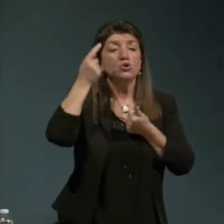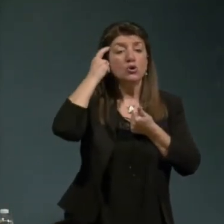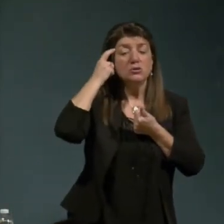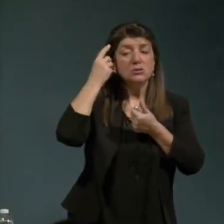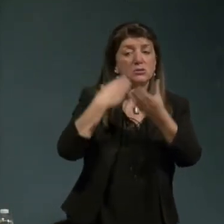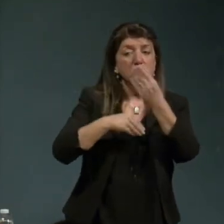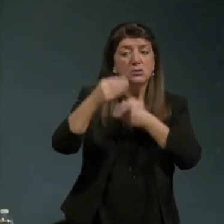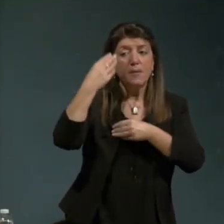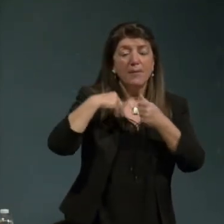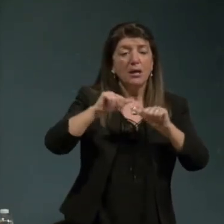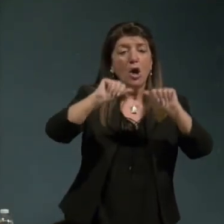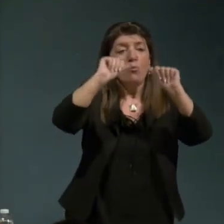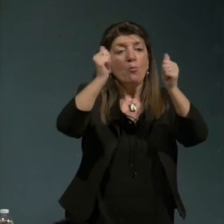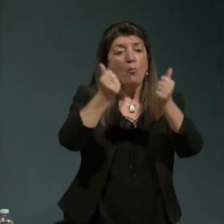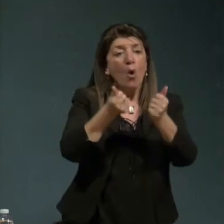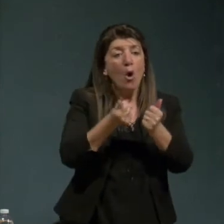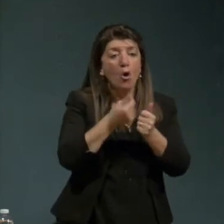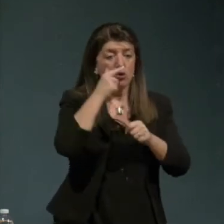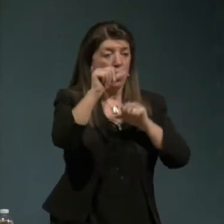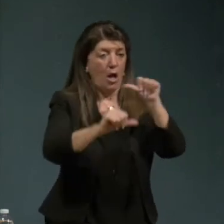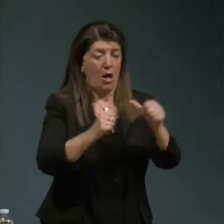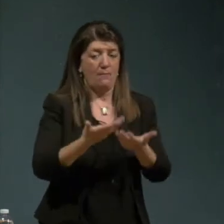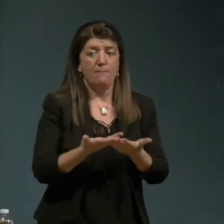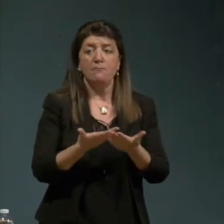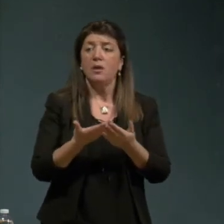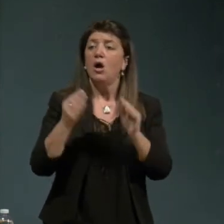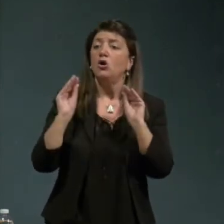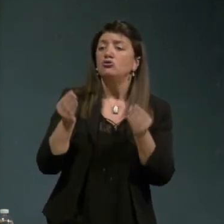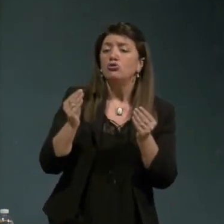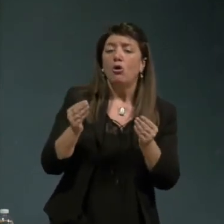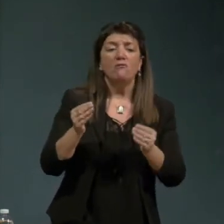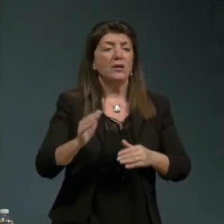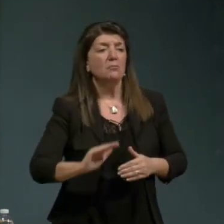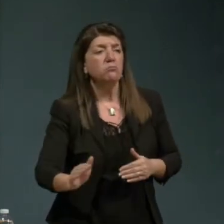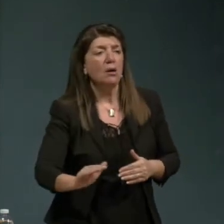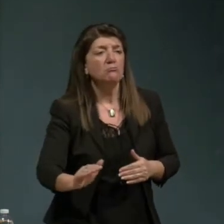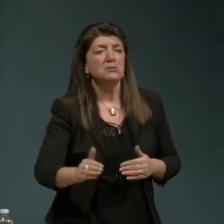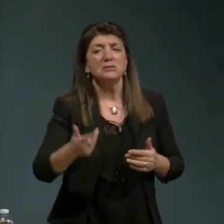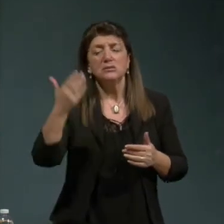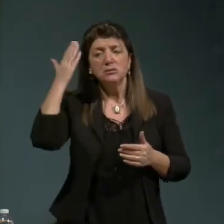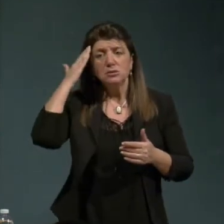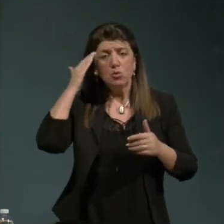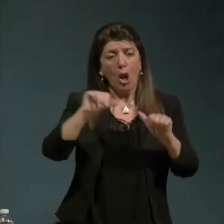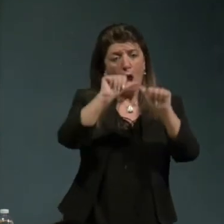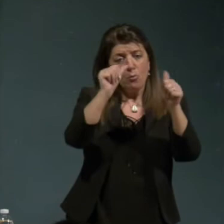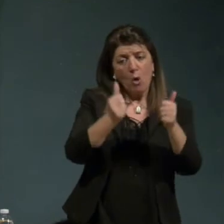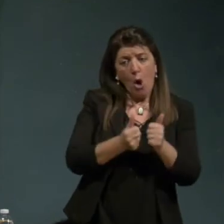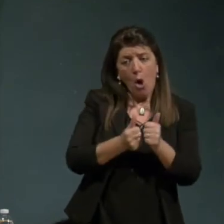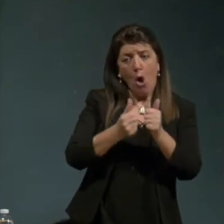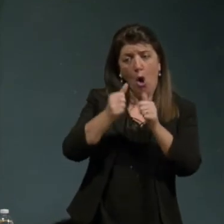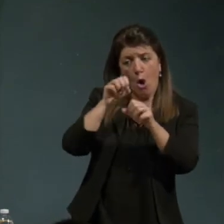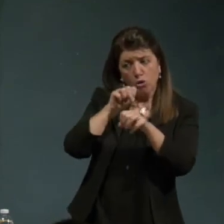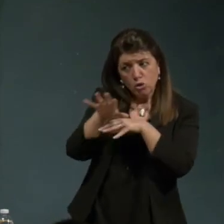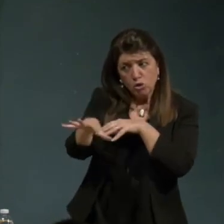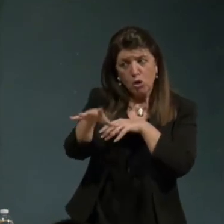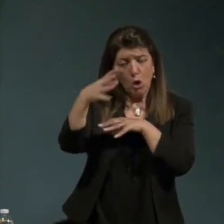'identità dei bambini degli adolescenti dei giovani che sono a scuola da apprendere e dei docenti che sono a